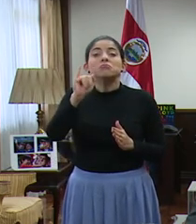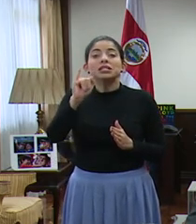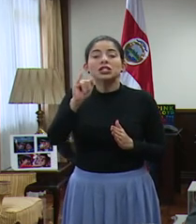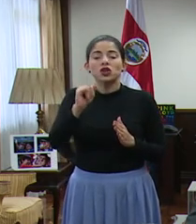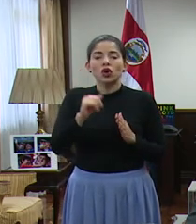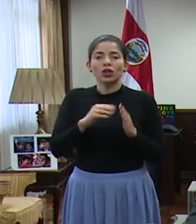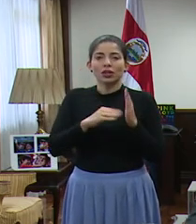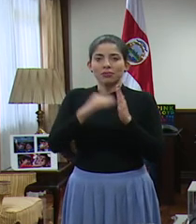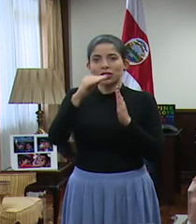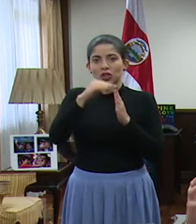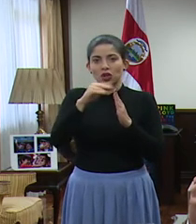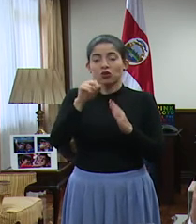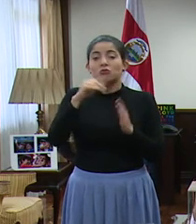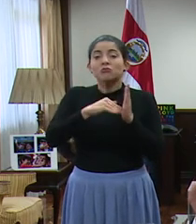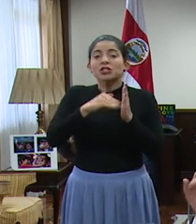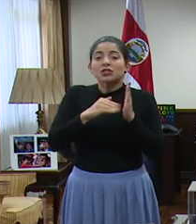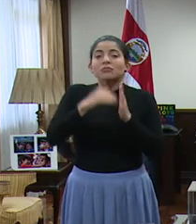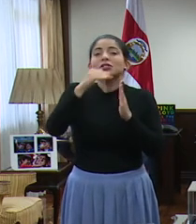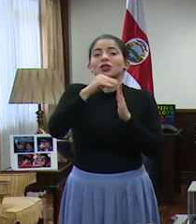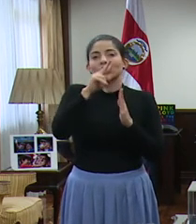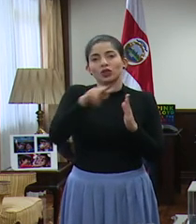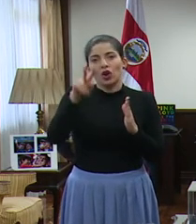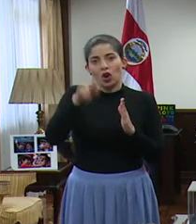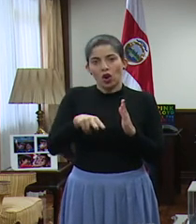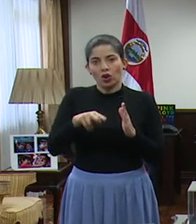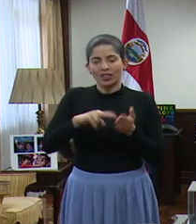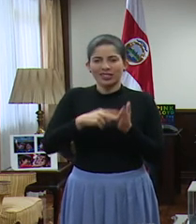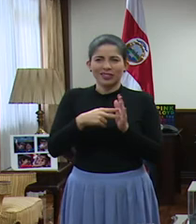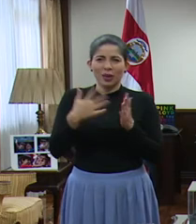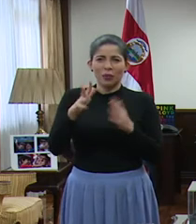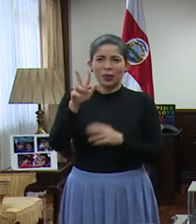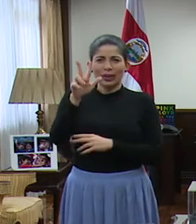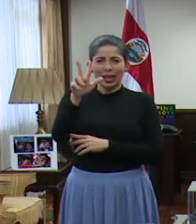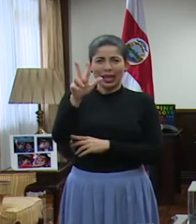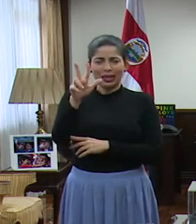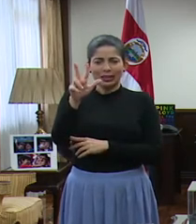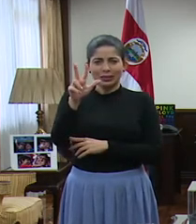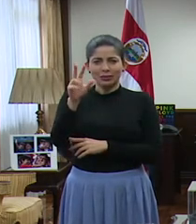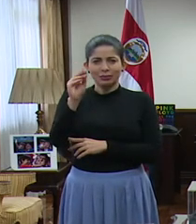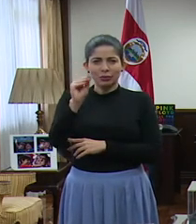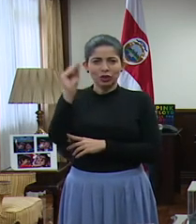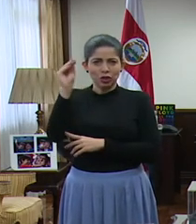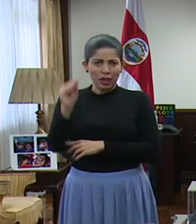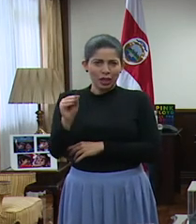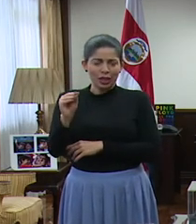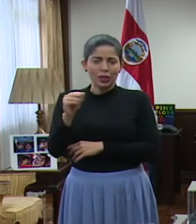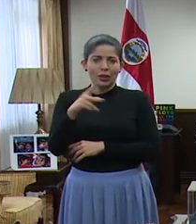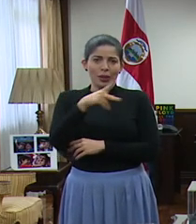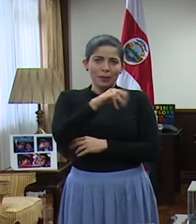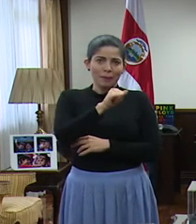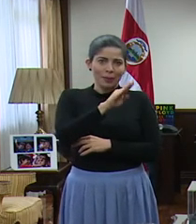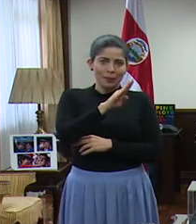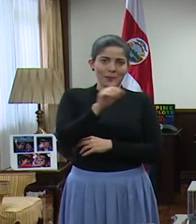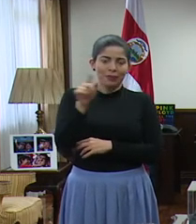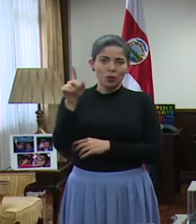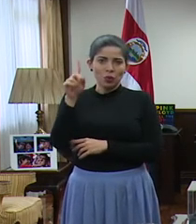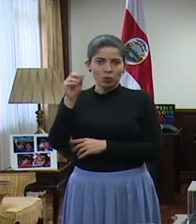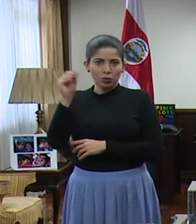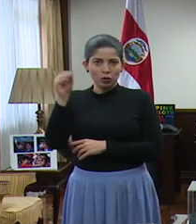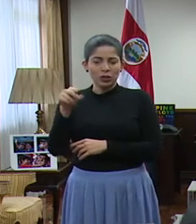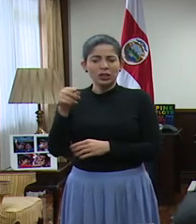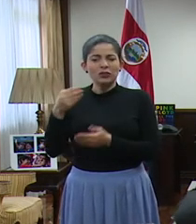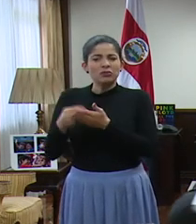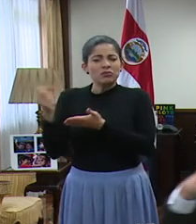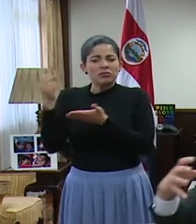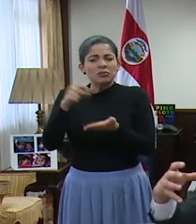es decir, un millón de millones de colones. Es como tres puntos porcentuales o 3% del Producto Interno Bruto. ¿Para